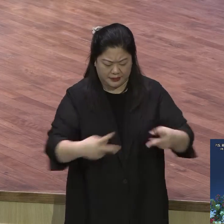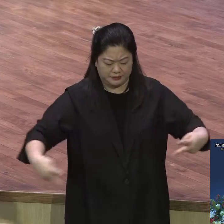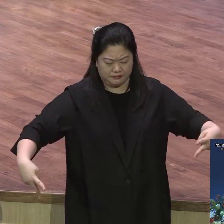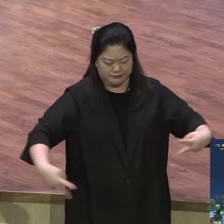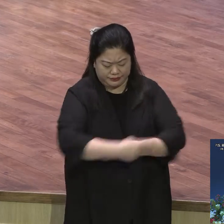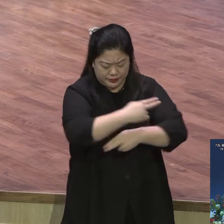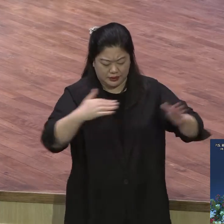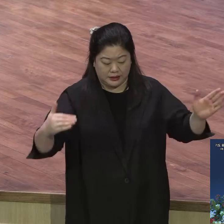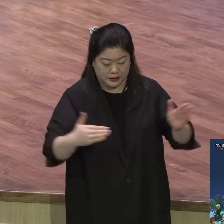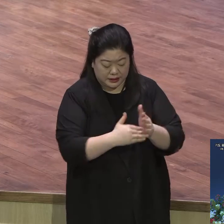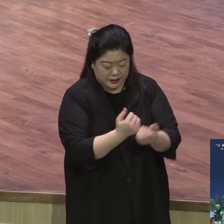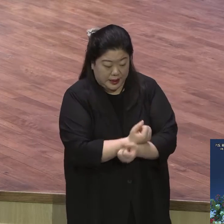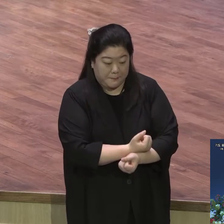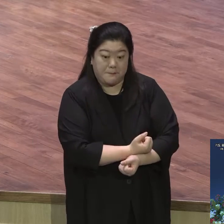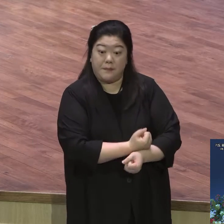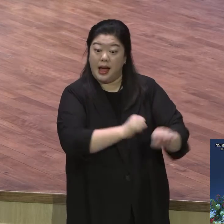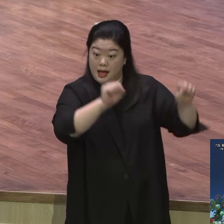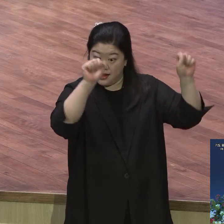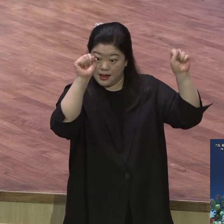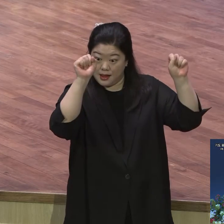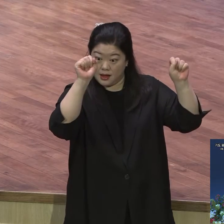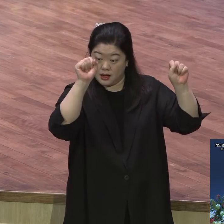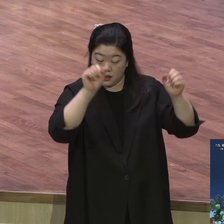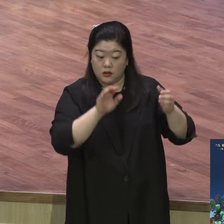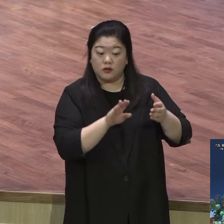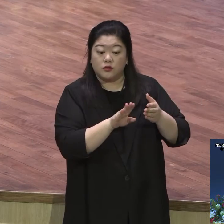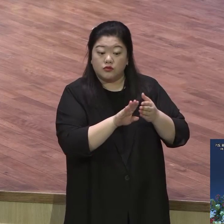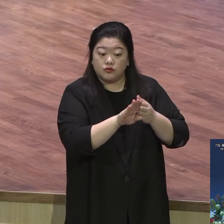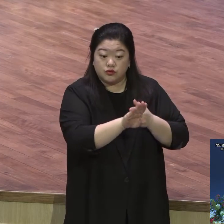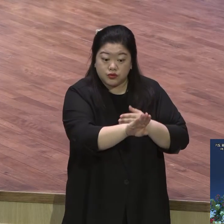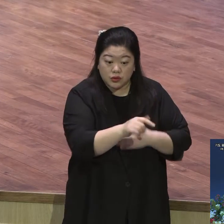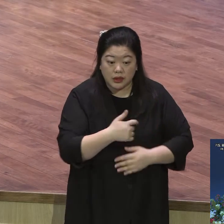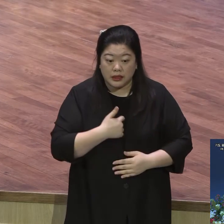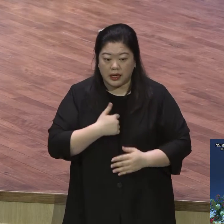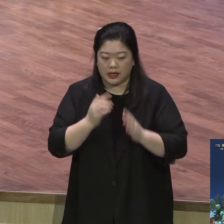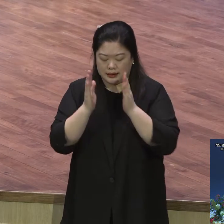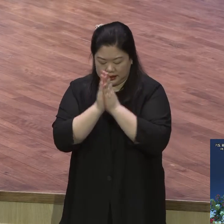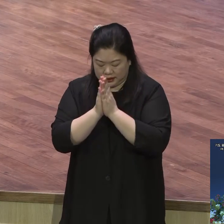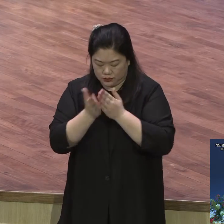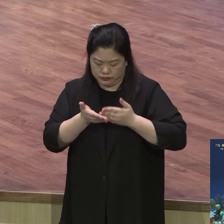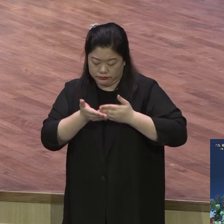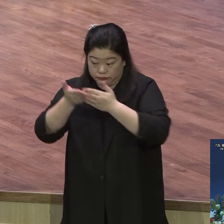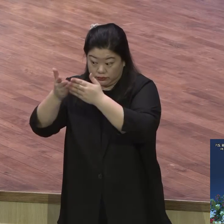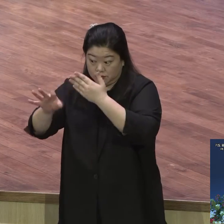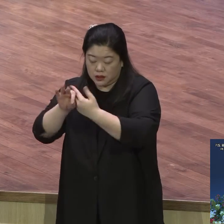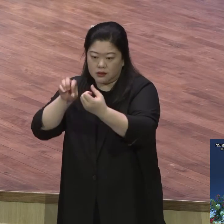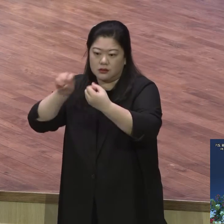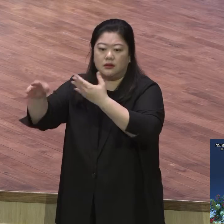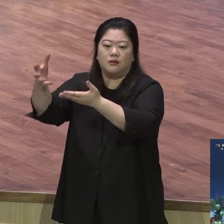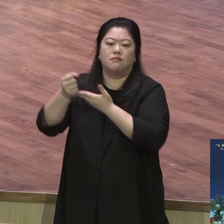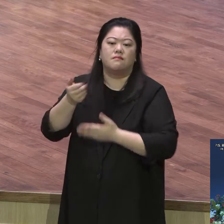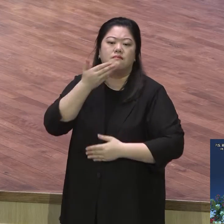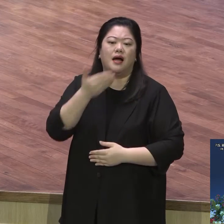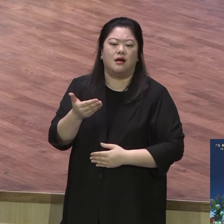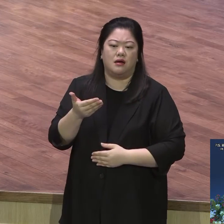해방되었다라고 하는 이러한 사실을 그리고 이제는 주의 성령께서 나와